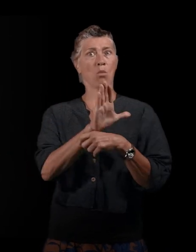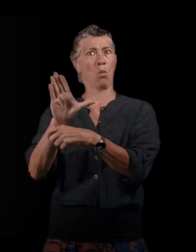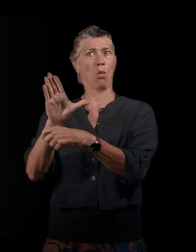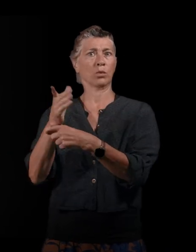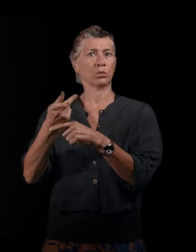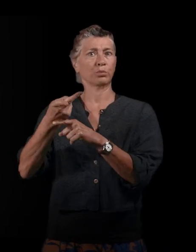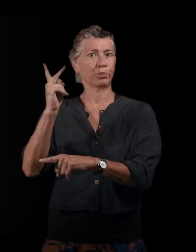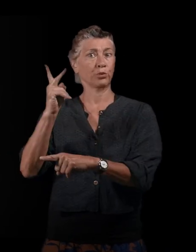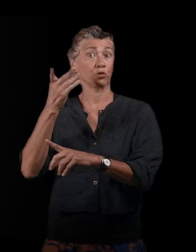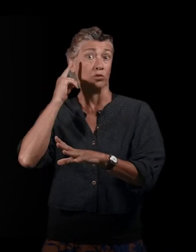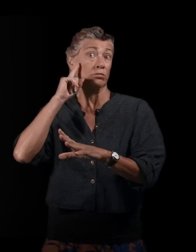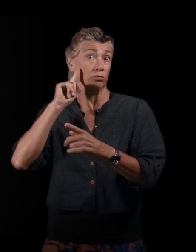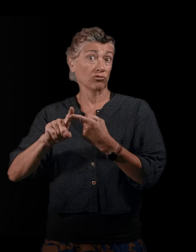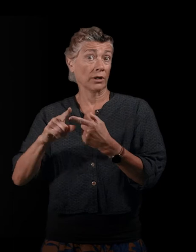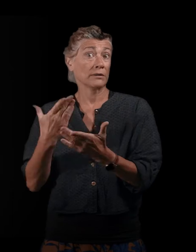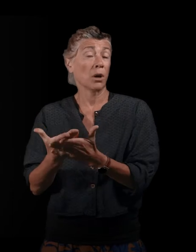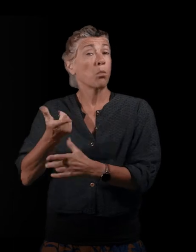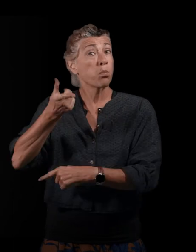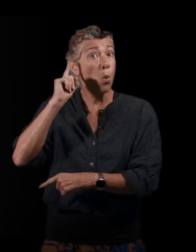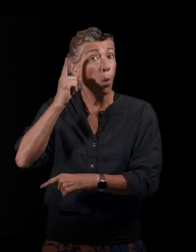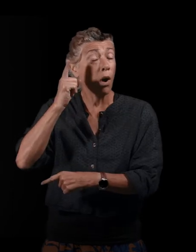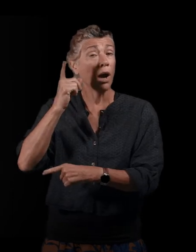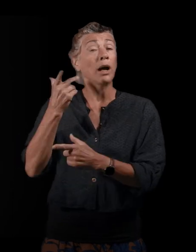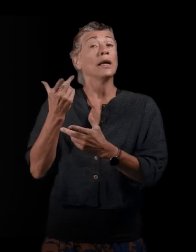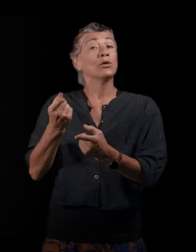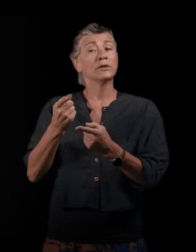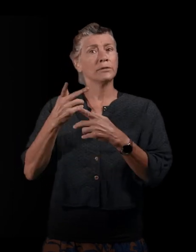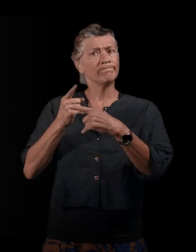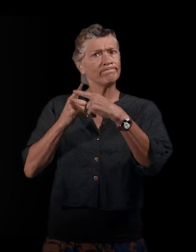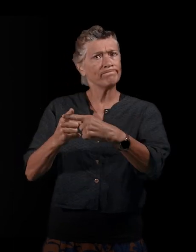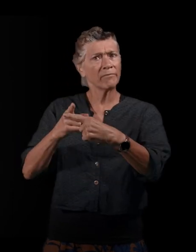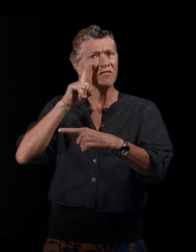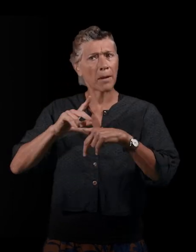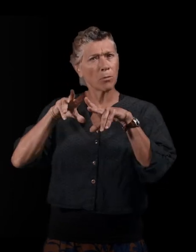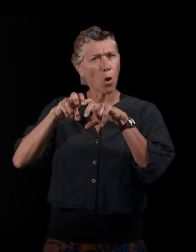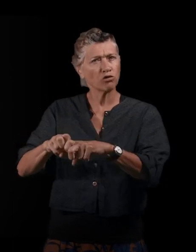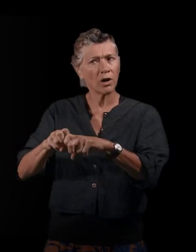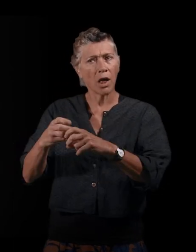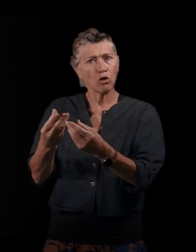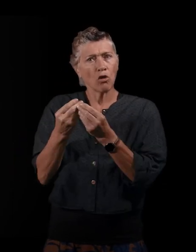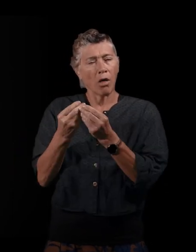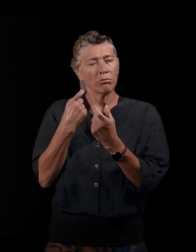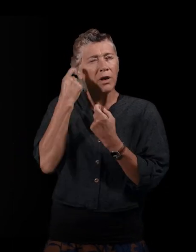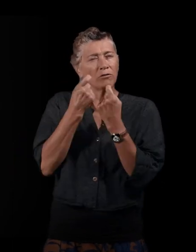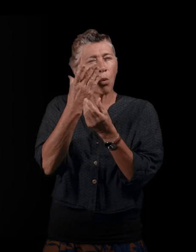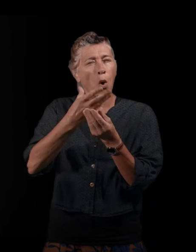sur ce sujet ? Et quel questionnement, l'étude des femmes, amène-t-il de nouveau